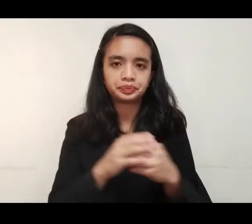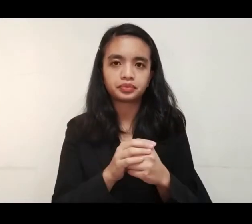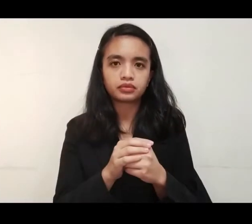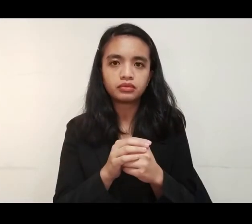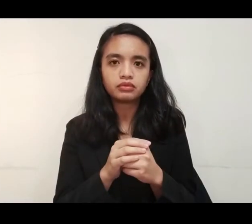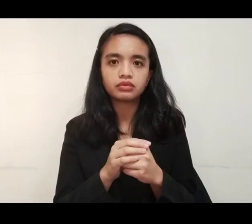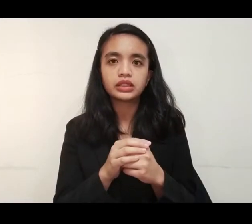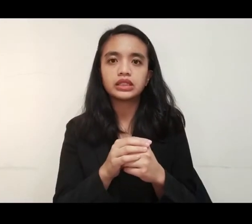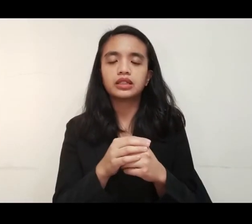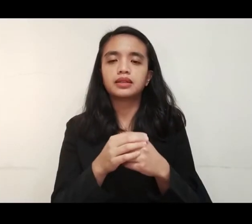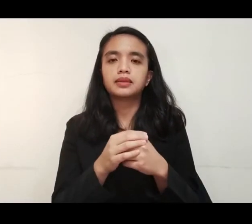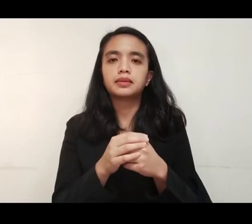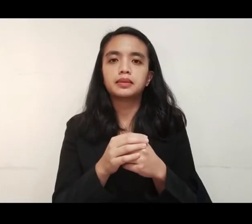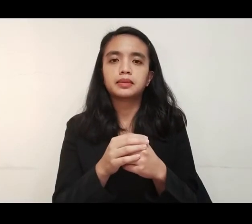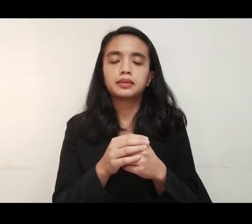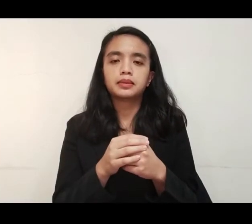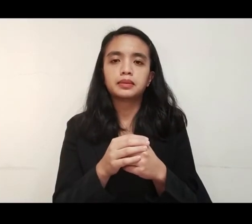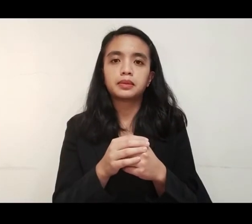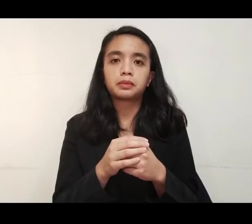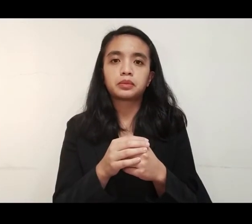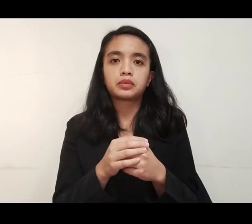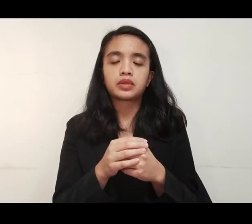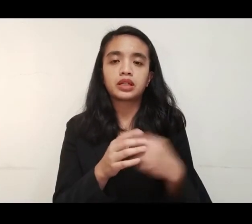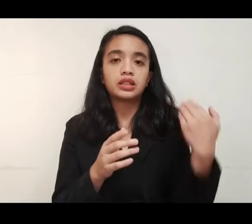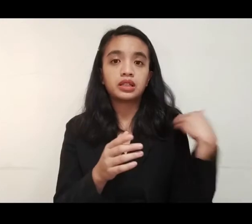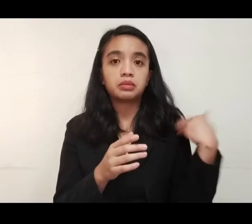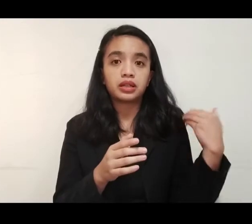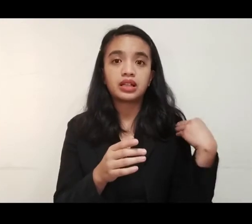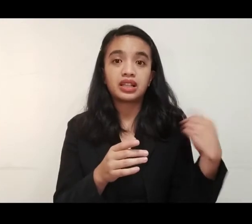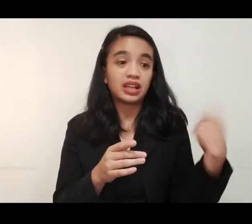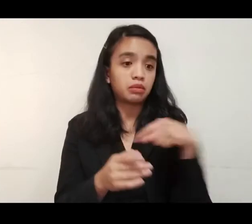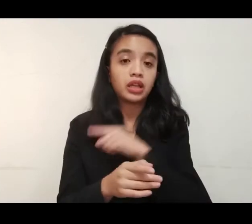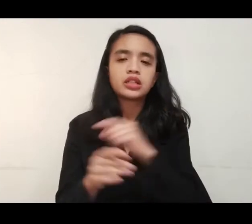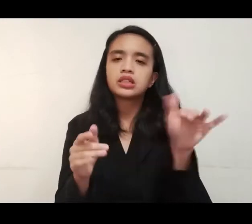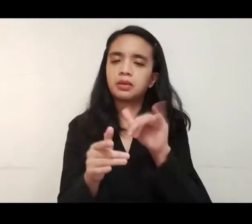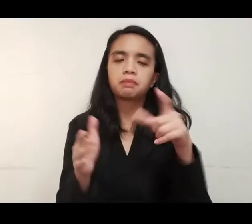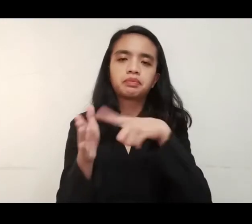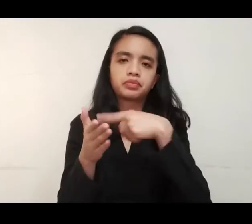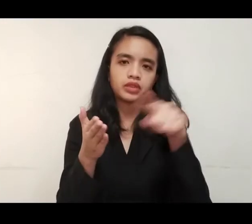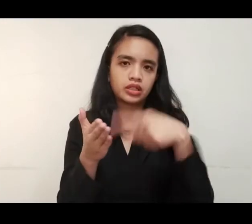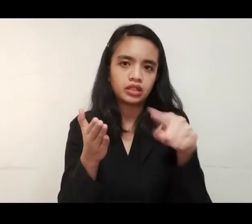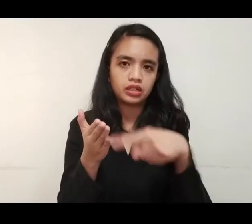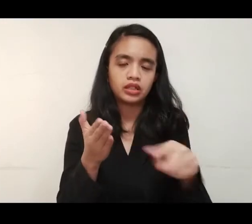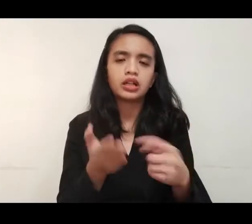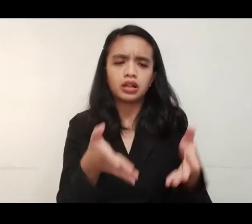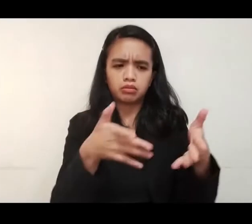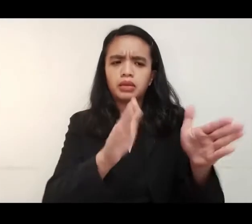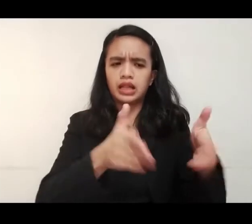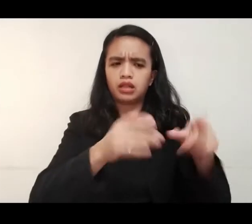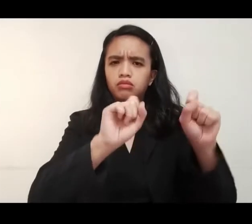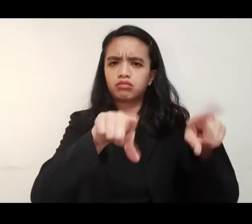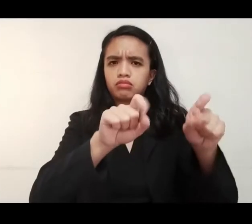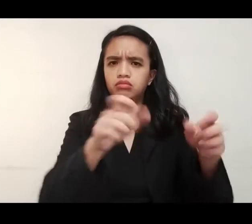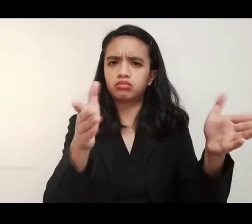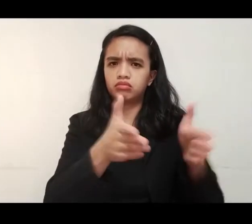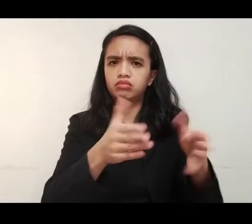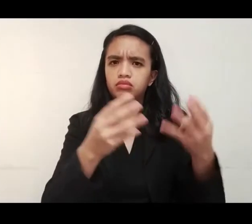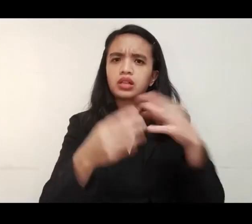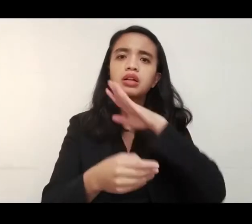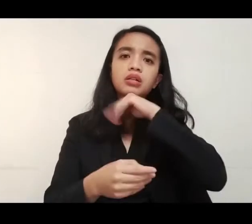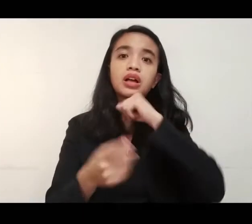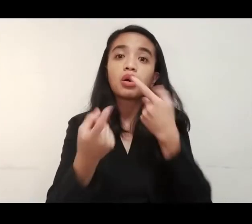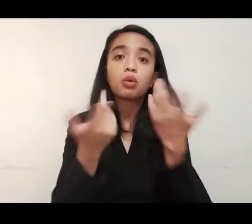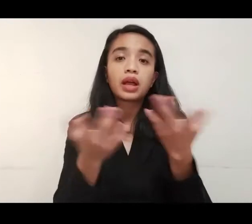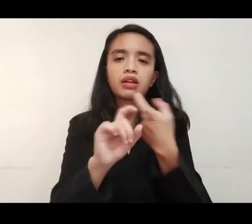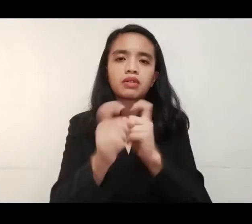may market pa lang sa makado at sa malinggas. Kasi bago lumabas yun, kami din ang nag-checheck. Pinapayagan lang na ibenta sa